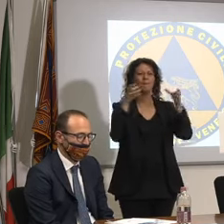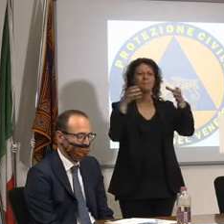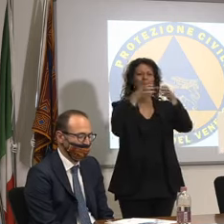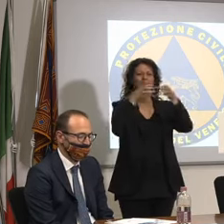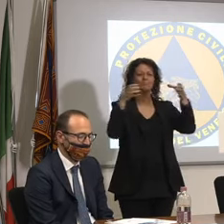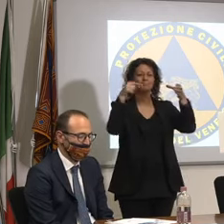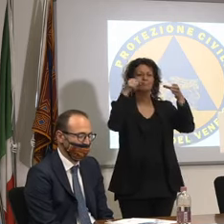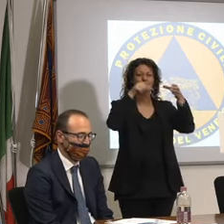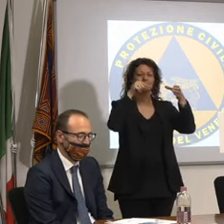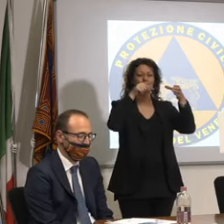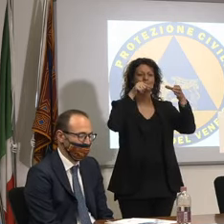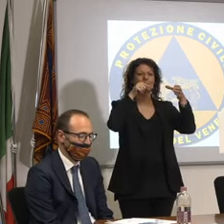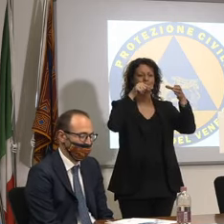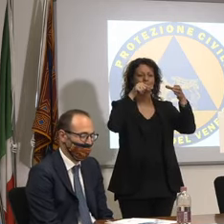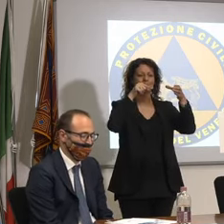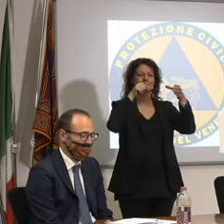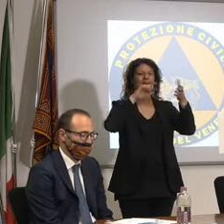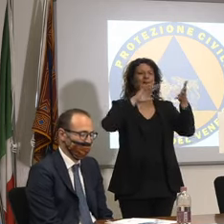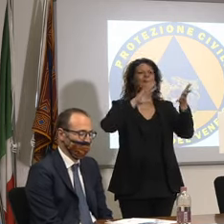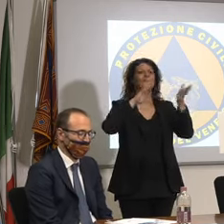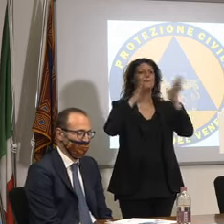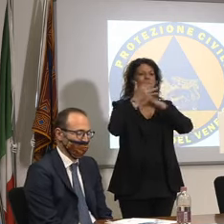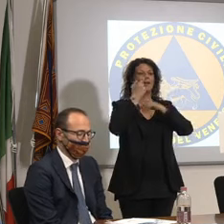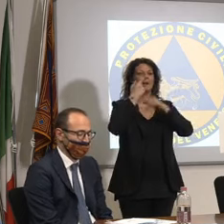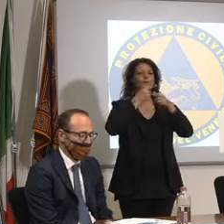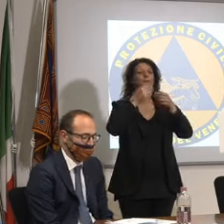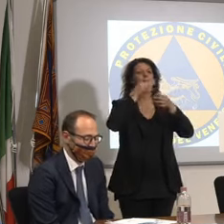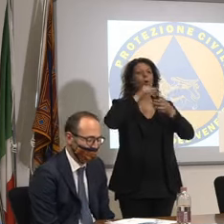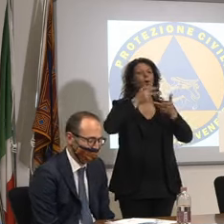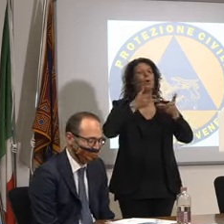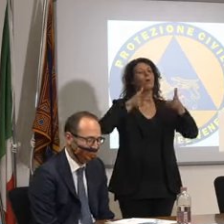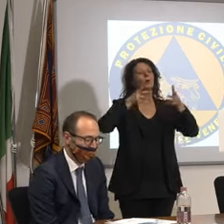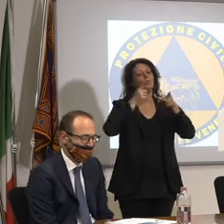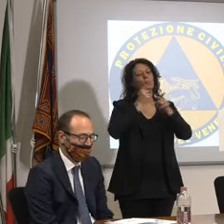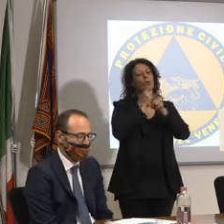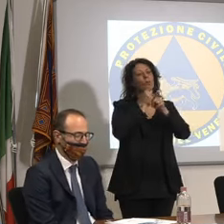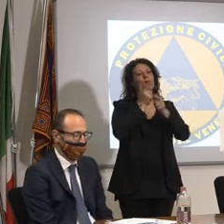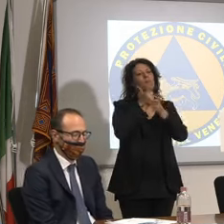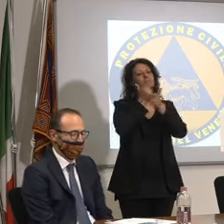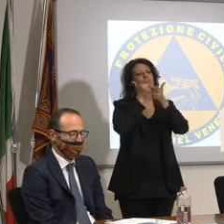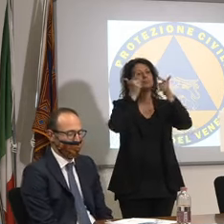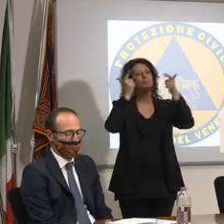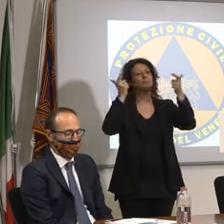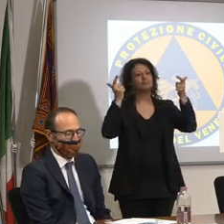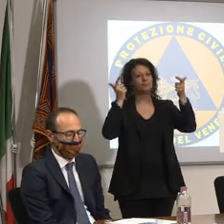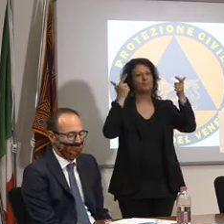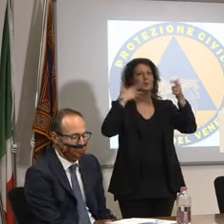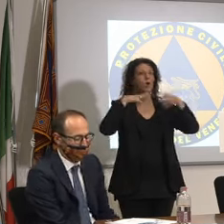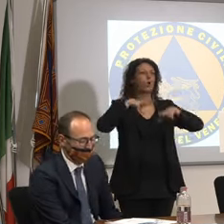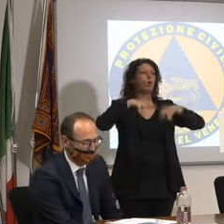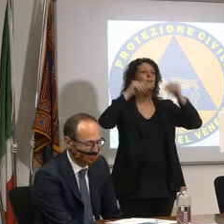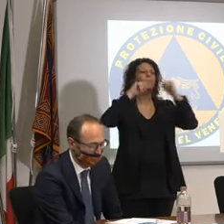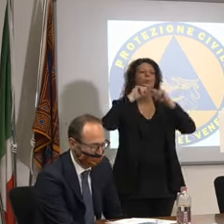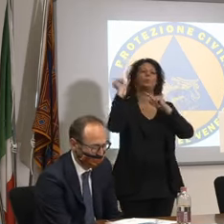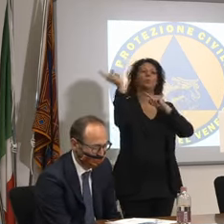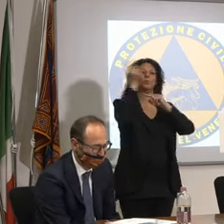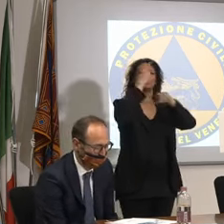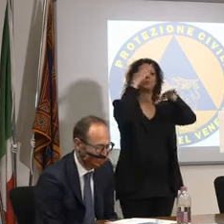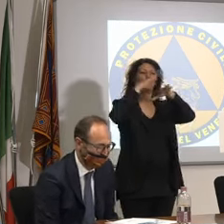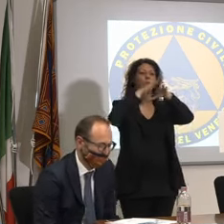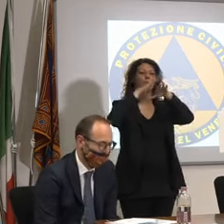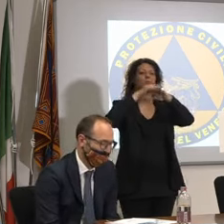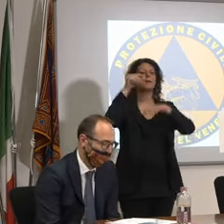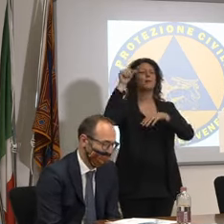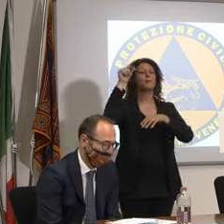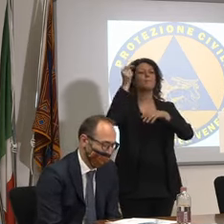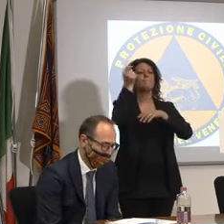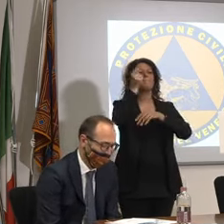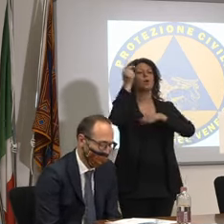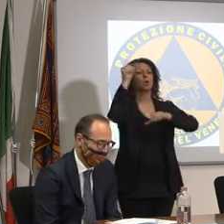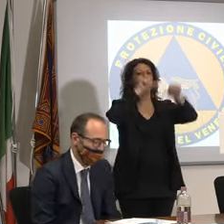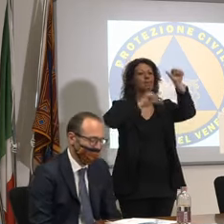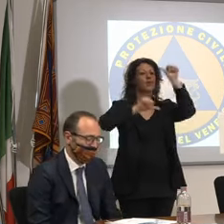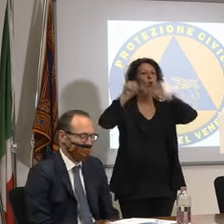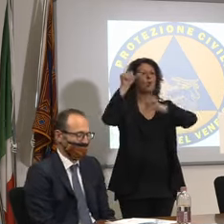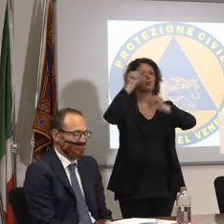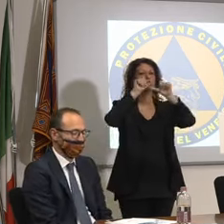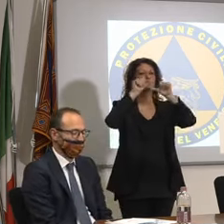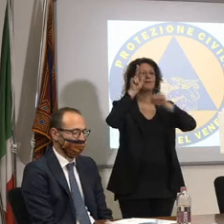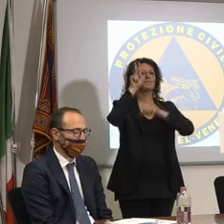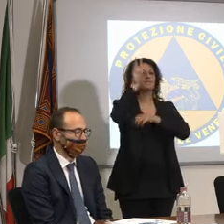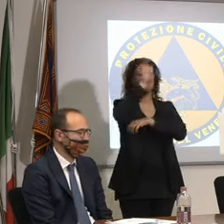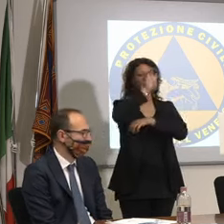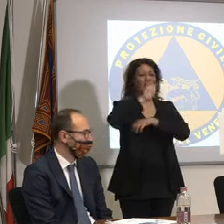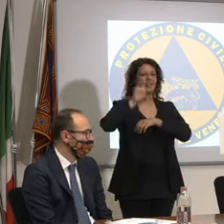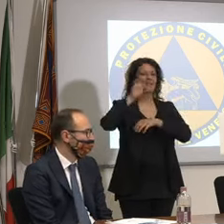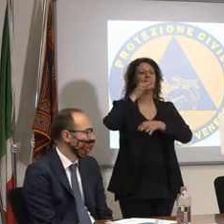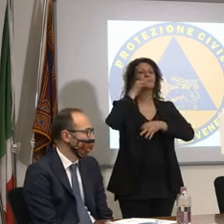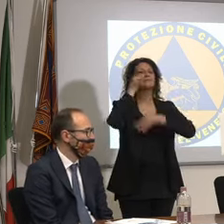che a noi da un moltiplicatore al regime adesso sono partite tutte le microbiologie del veneto da un moltiplicatore al regime per 5